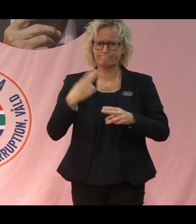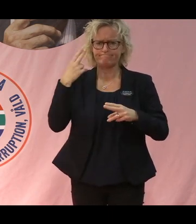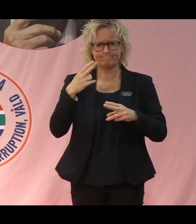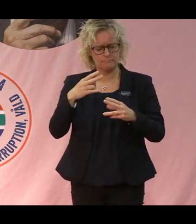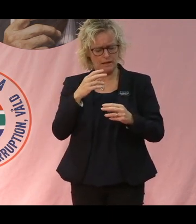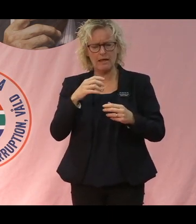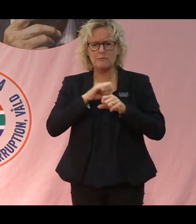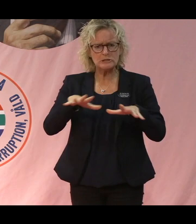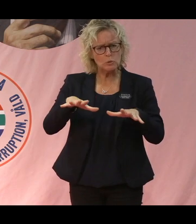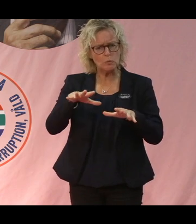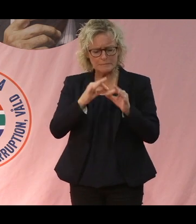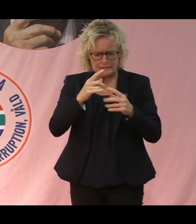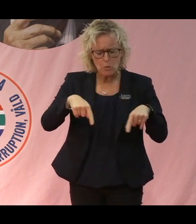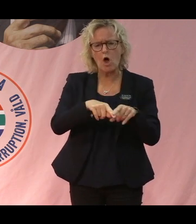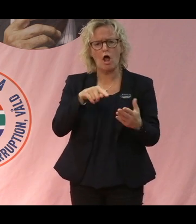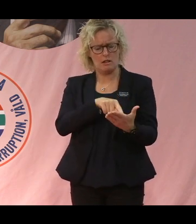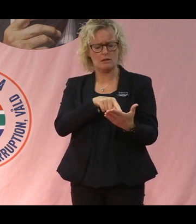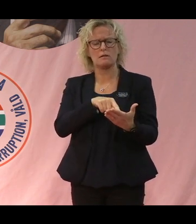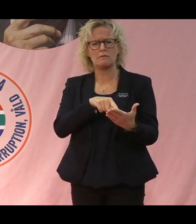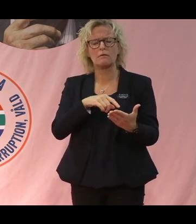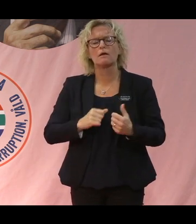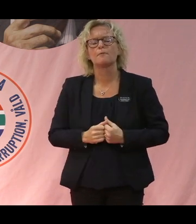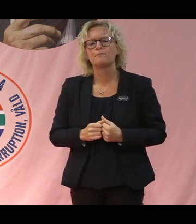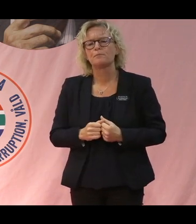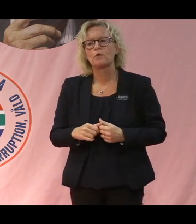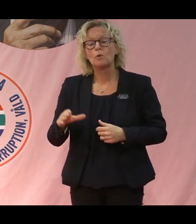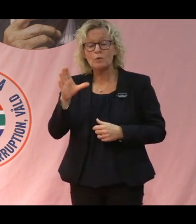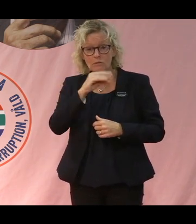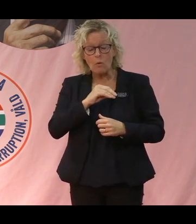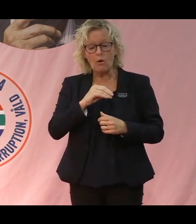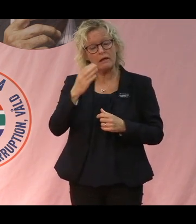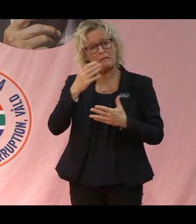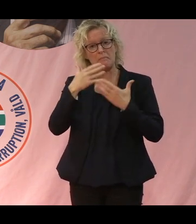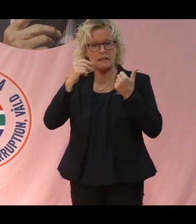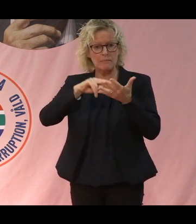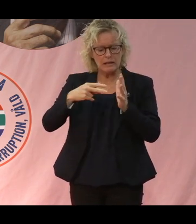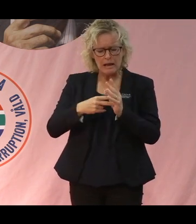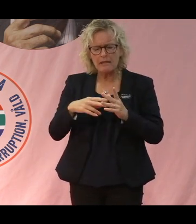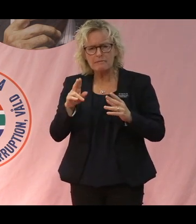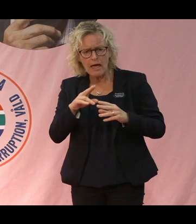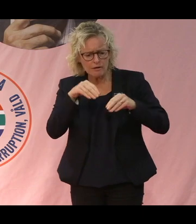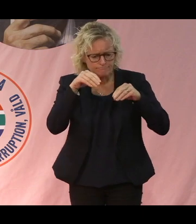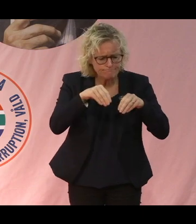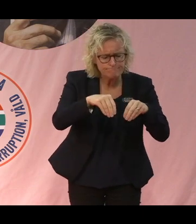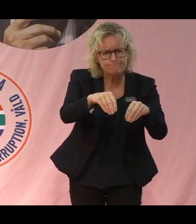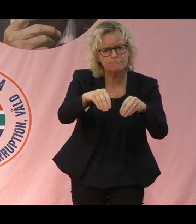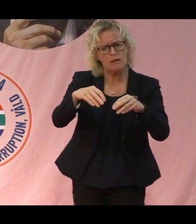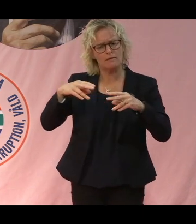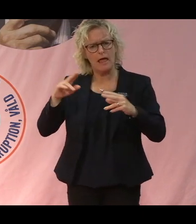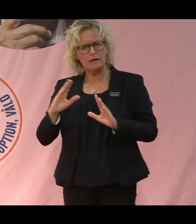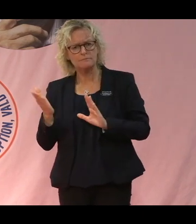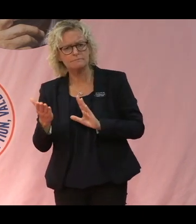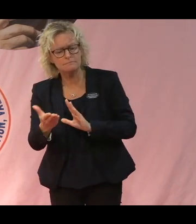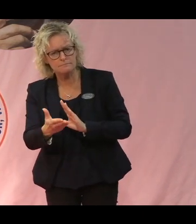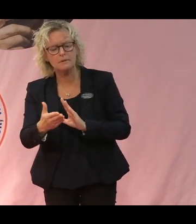information. Och då kan man till exempel planera när man ska sova, man kan planera bättre när man ska skörda,